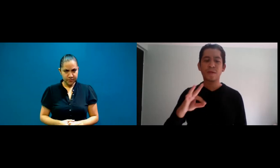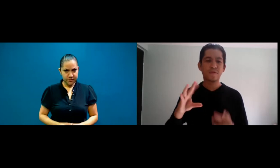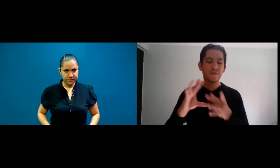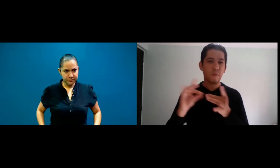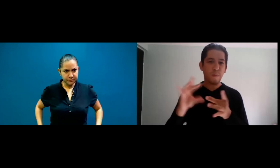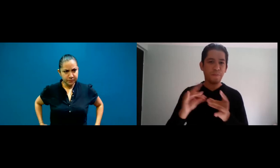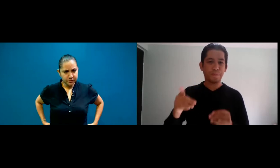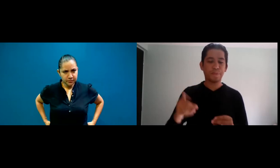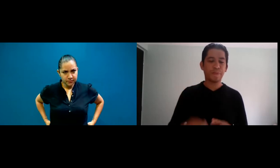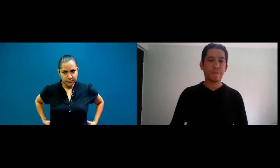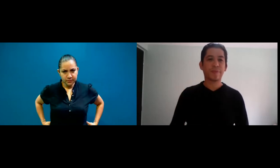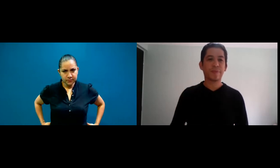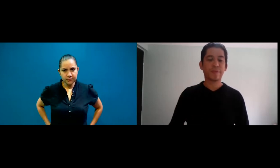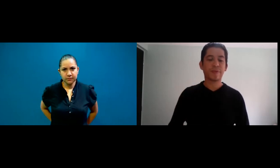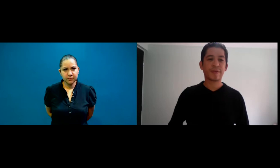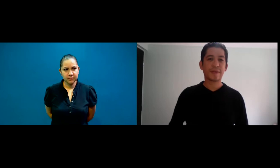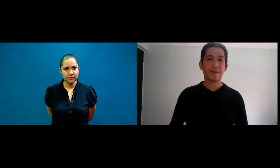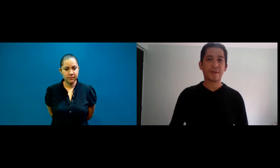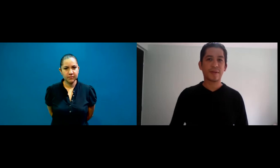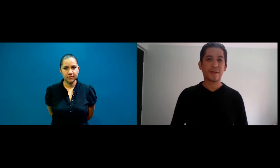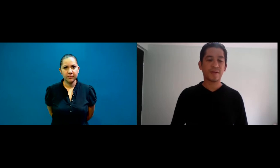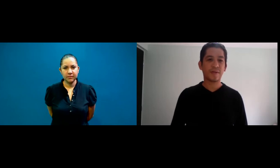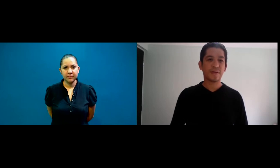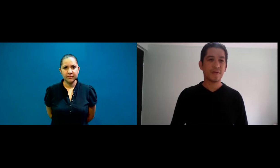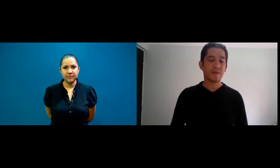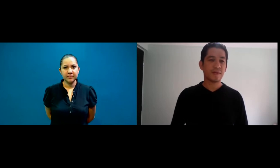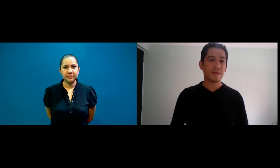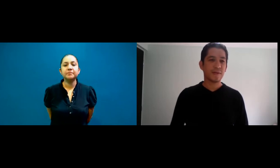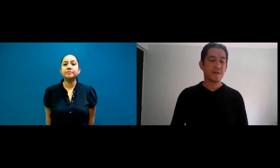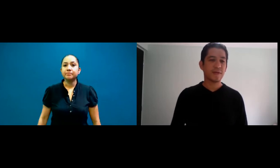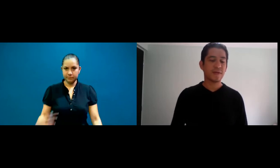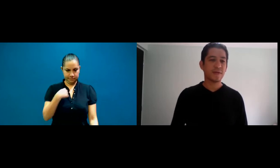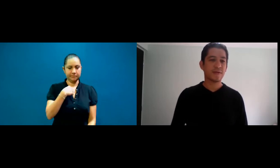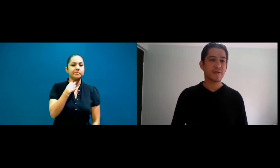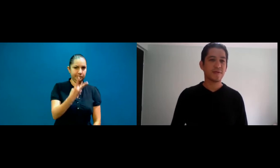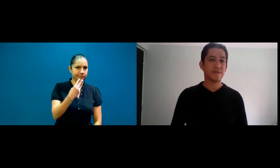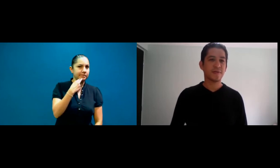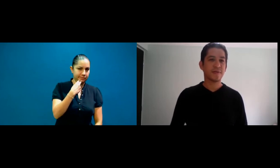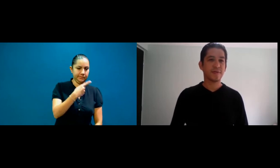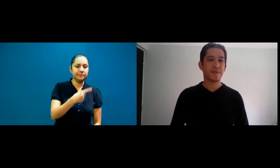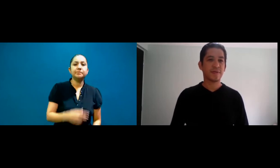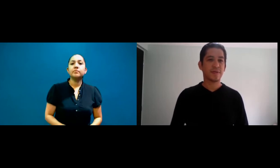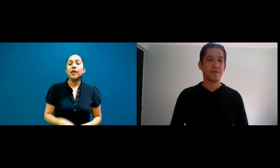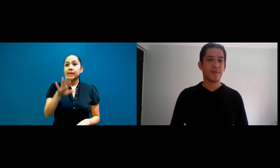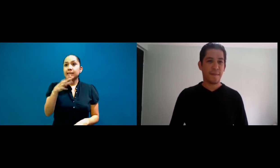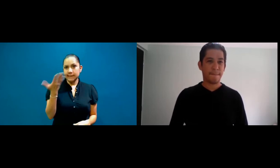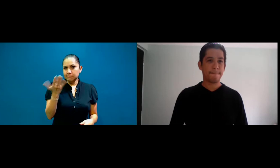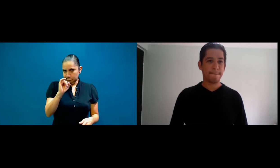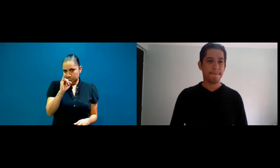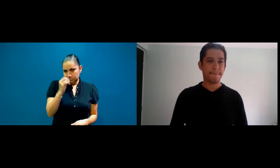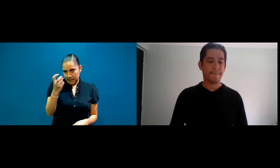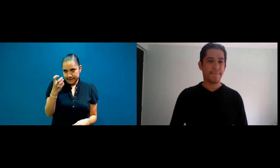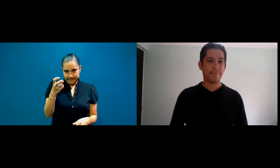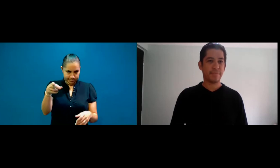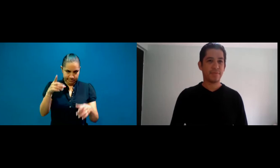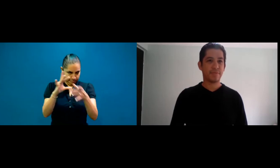Bueno, si Noé pudiera apoyarme con esta explicación. Noé Romero. Bueno, primero que nada, efectivamente no